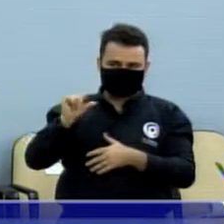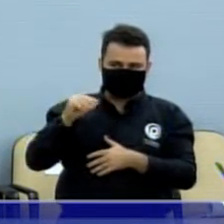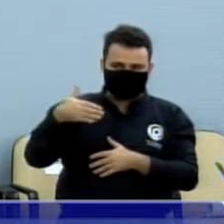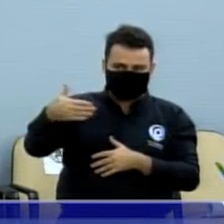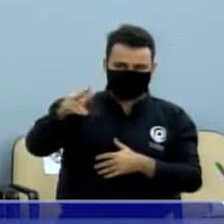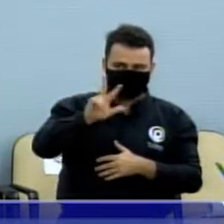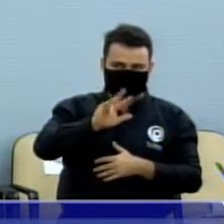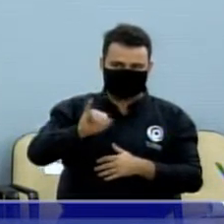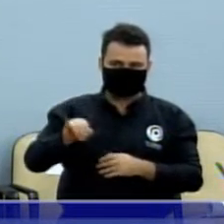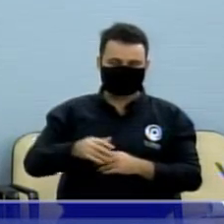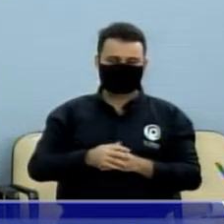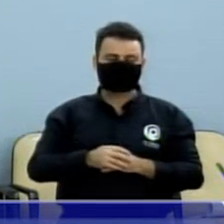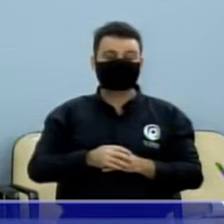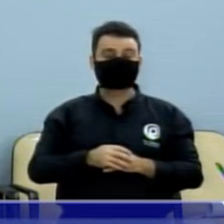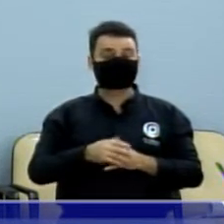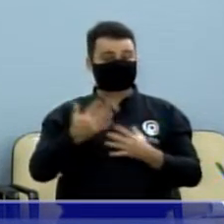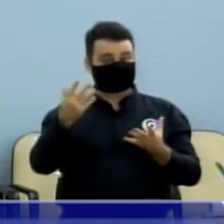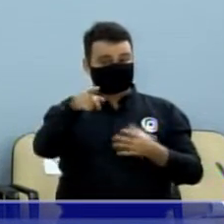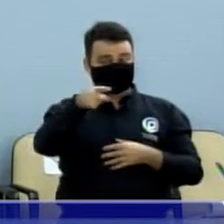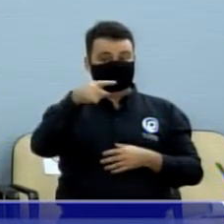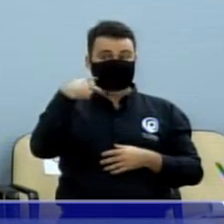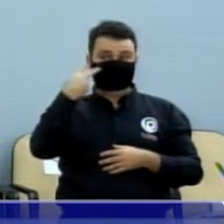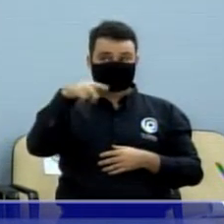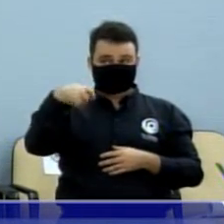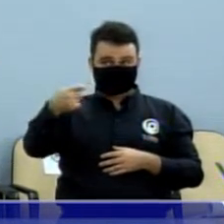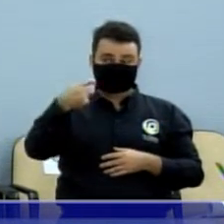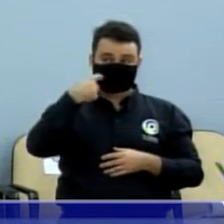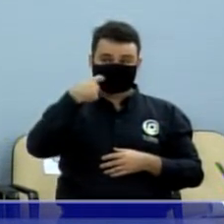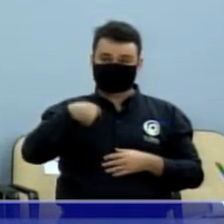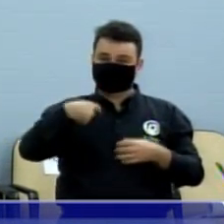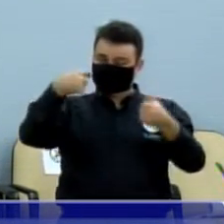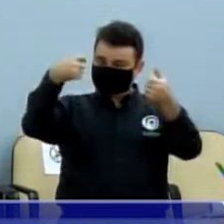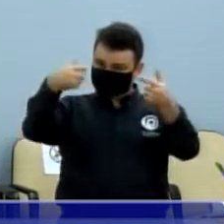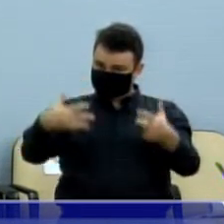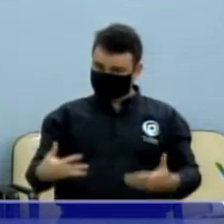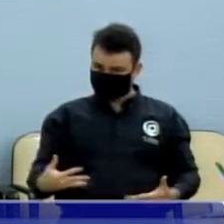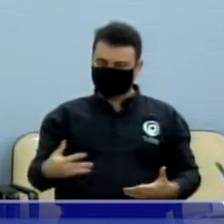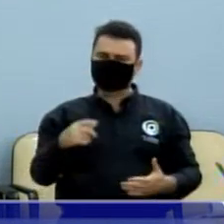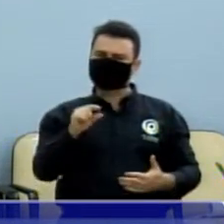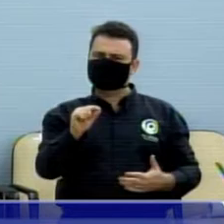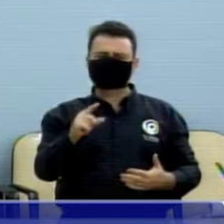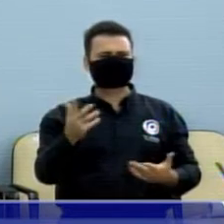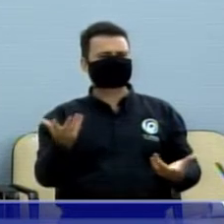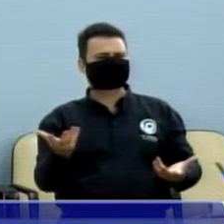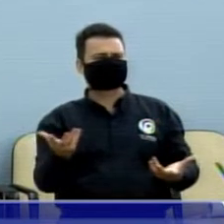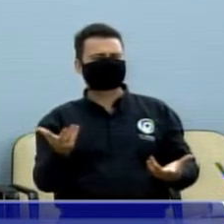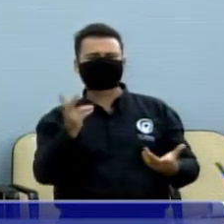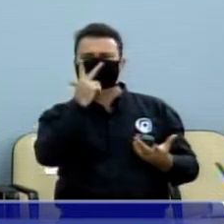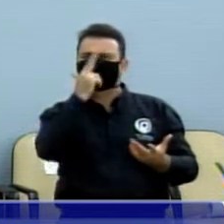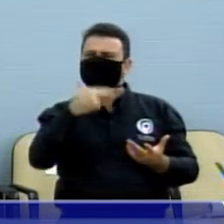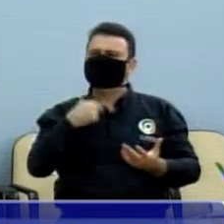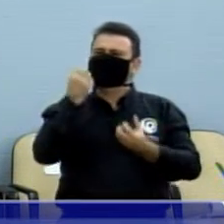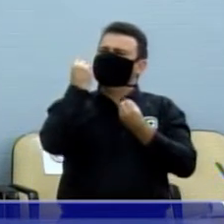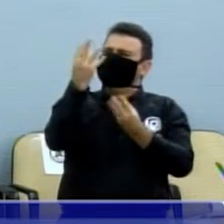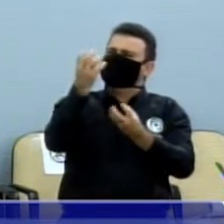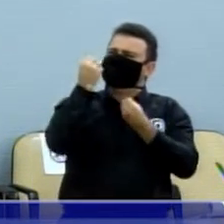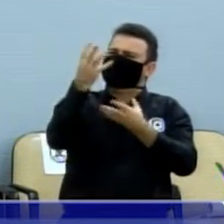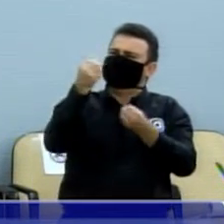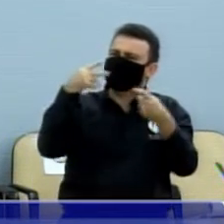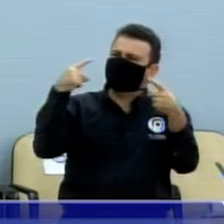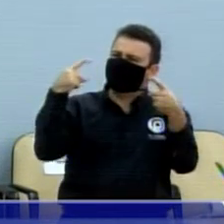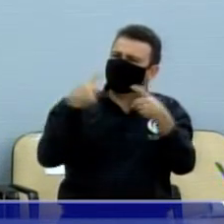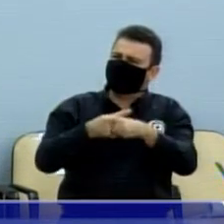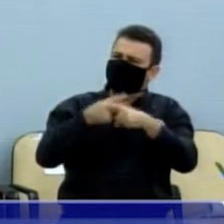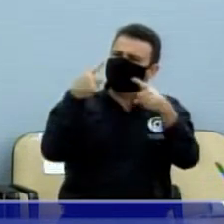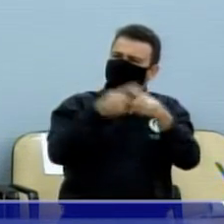Como disse o vereador Peixão, é um desencontro de informação muito grande e uma